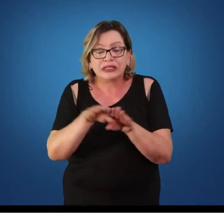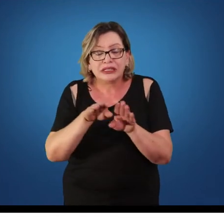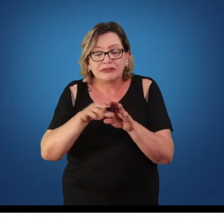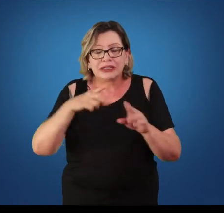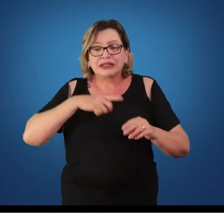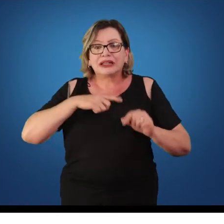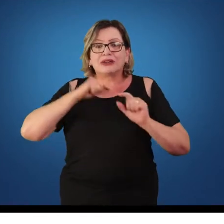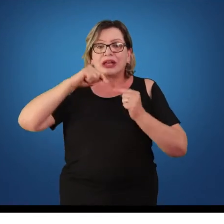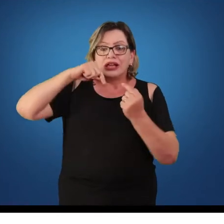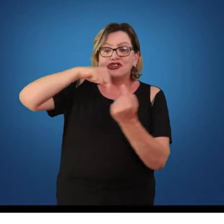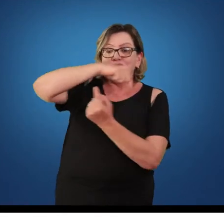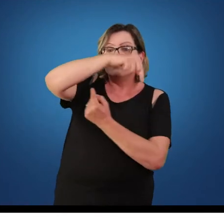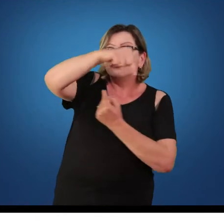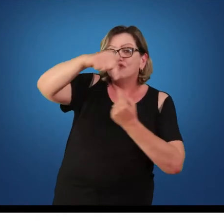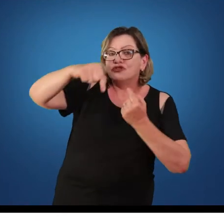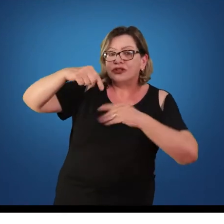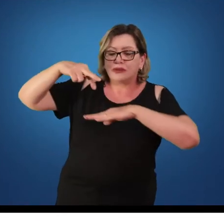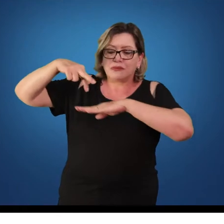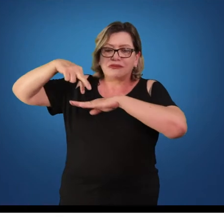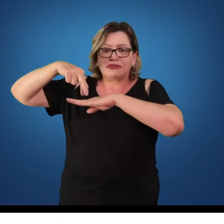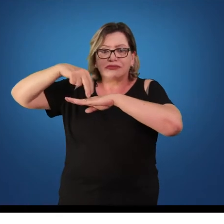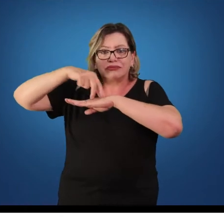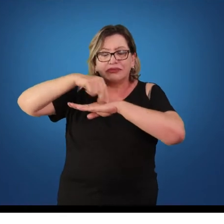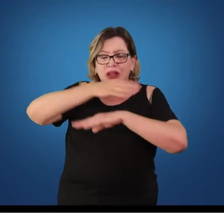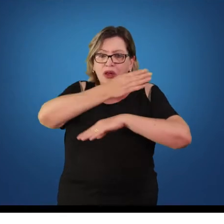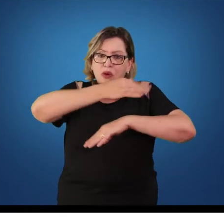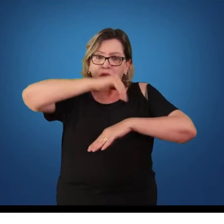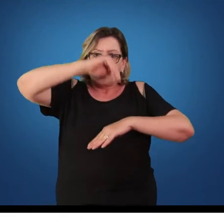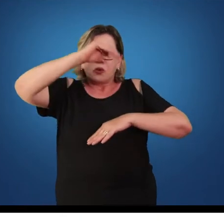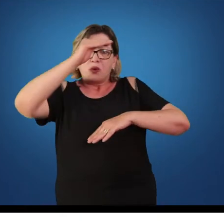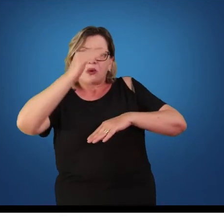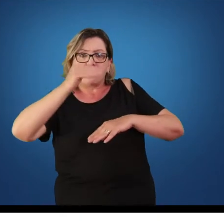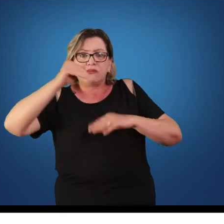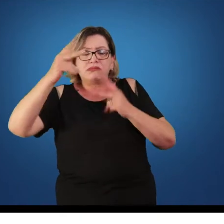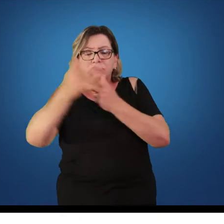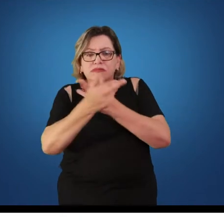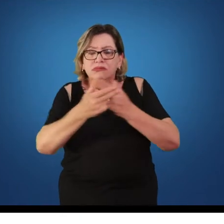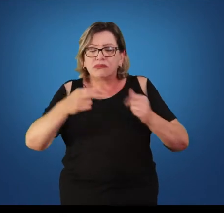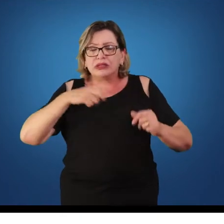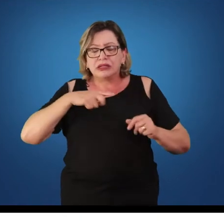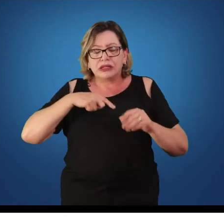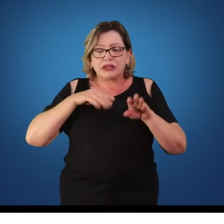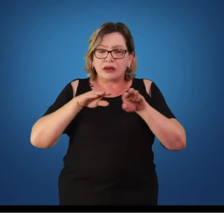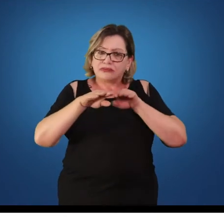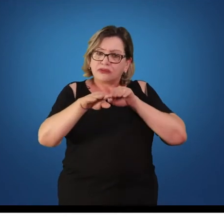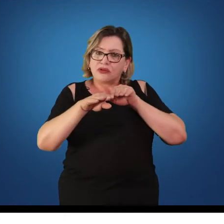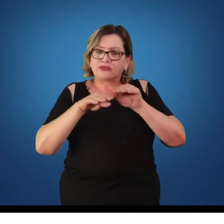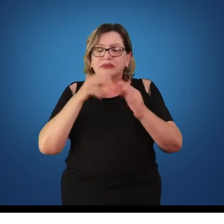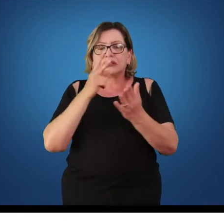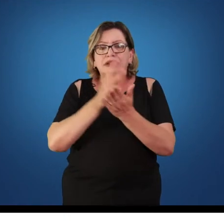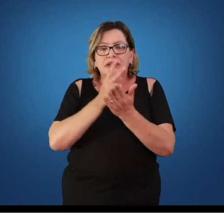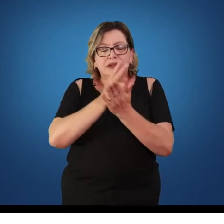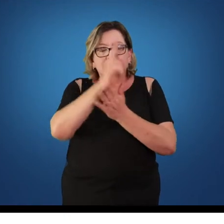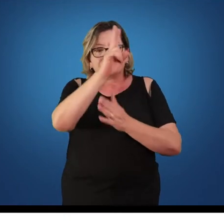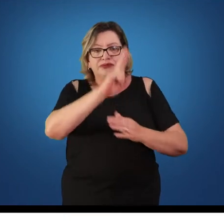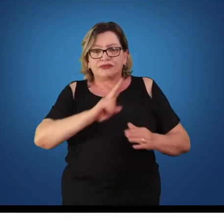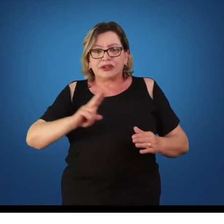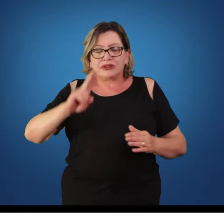equilíbrios, as ondas, são todos os movimentos que a gente vai trabalhando, diversificando, desafiando o